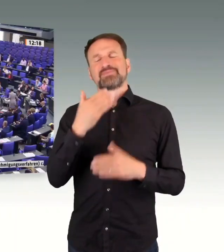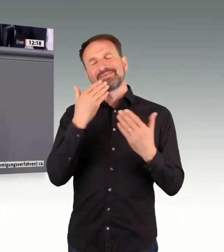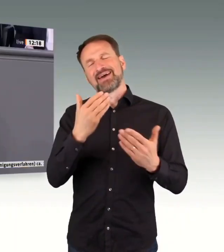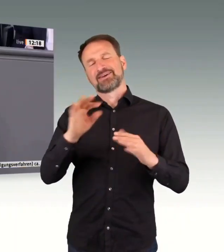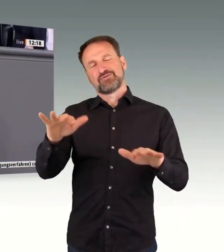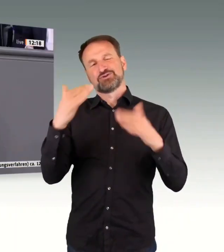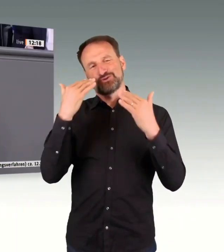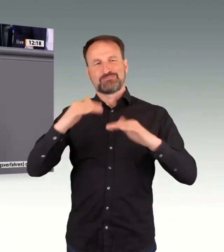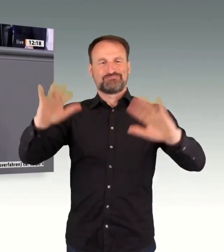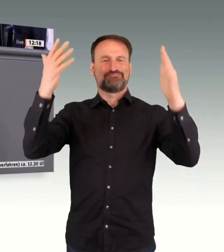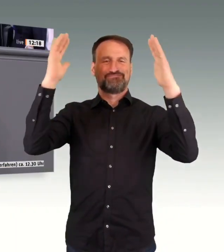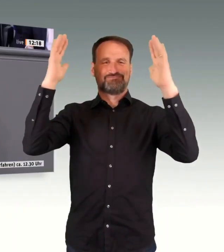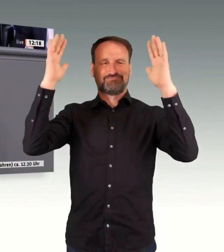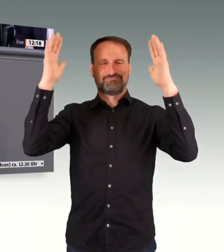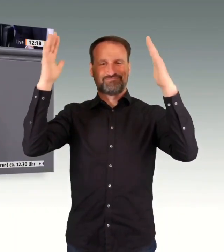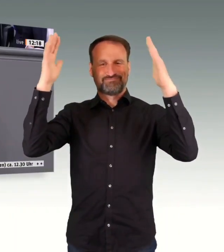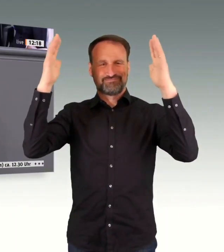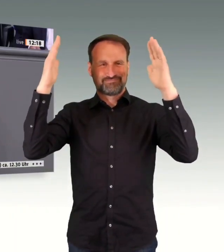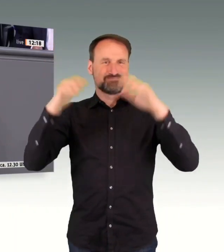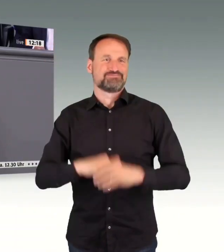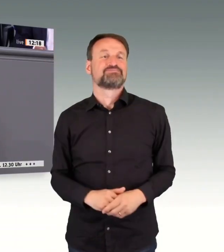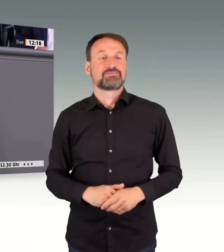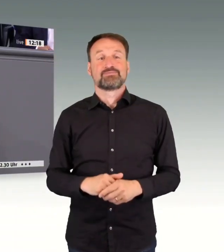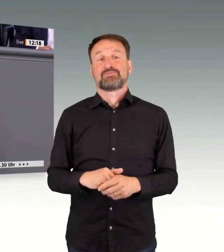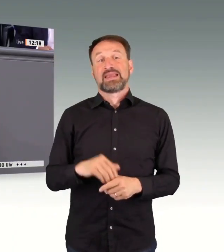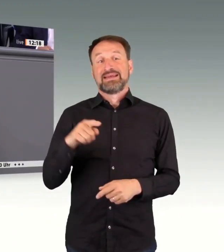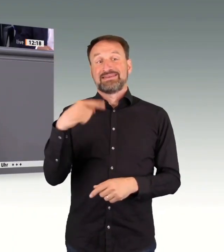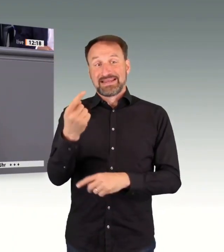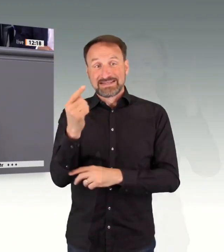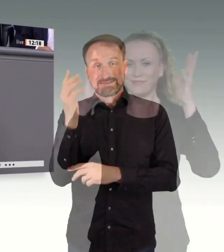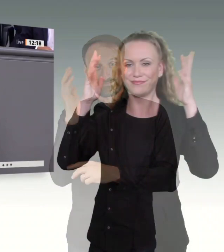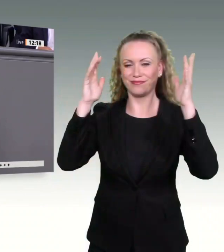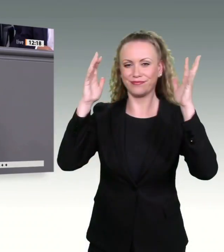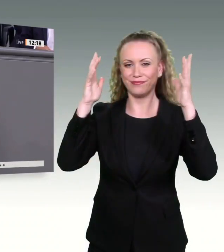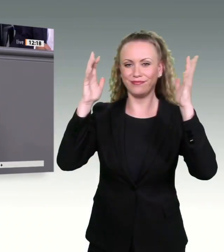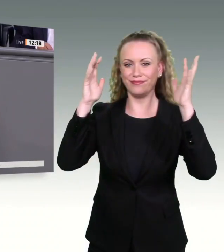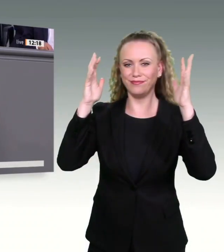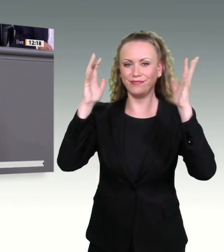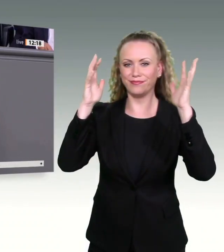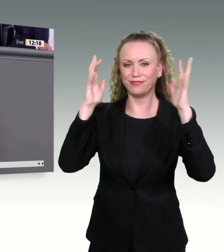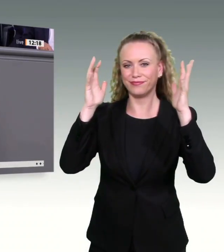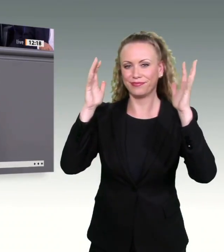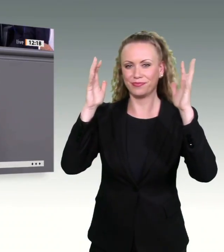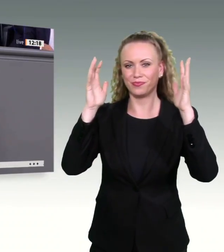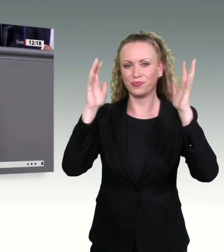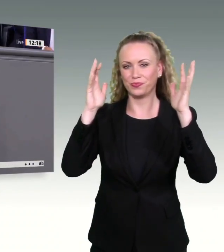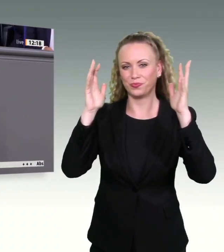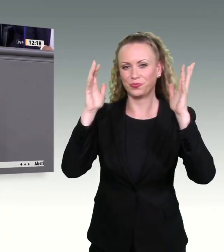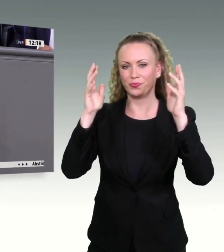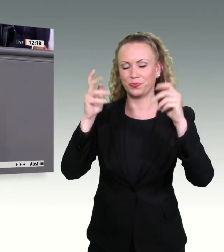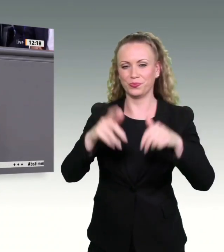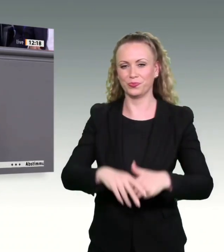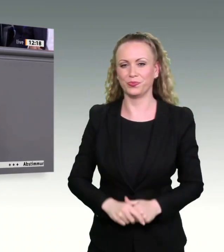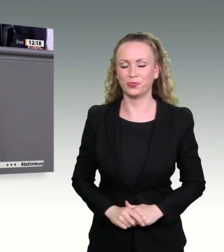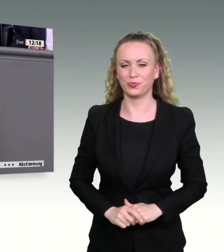Planungsbeschleunigung und das überall. Wir brauchen ihn bei aktuellen Projekten. Und heute wird gezeigt an dem